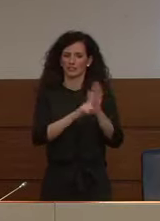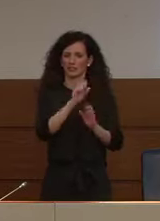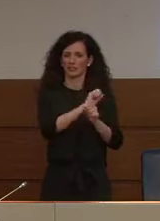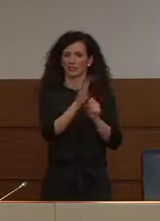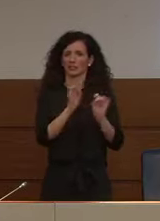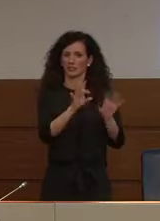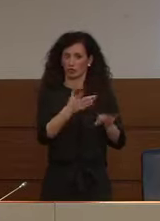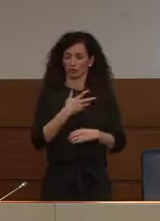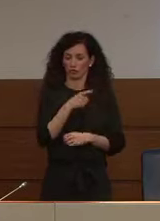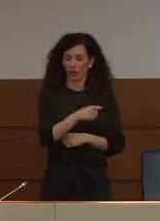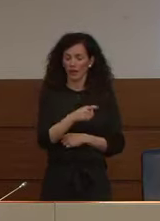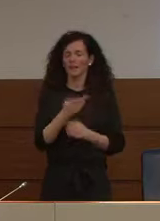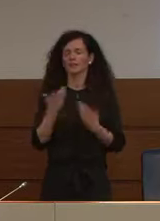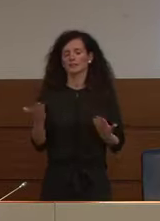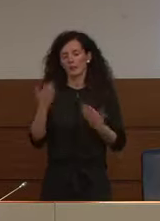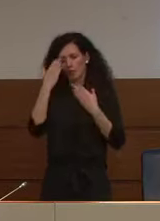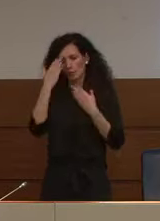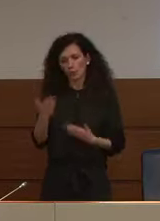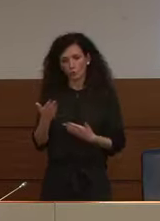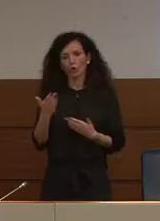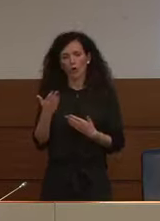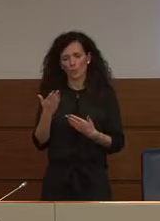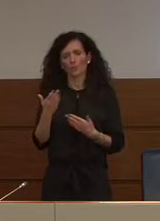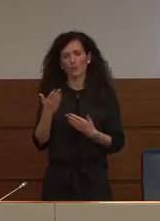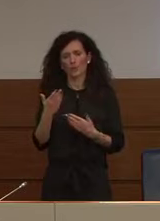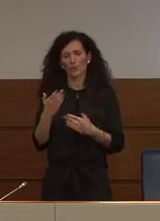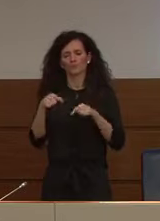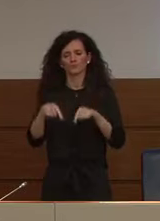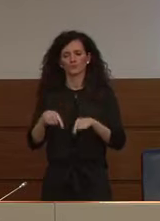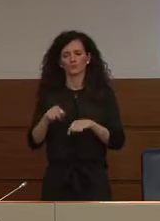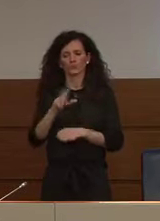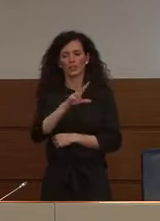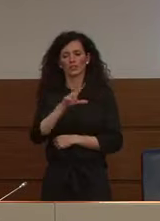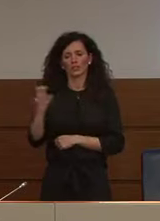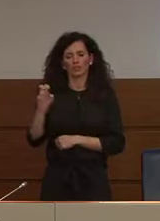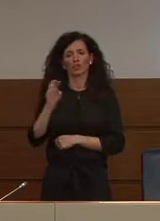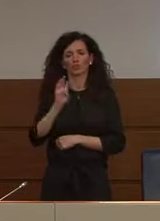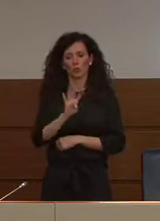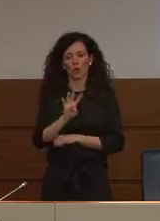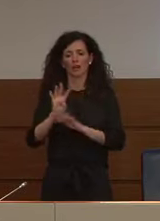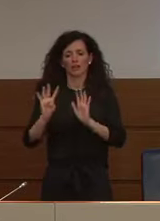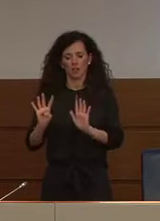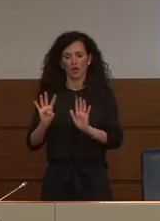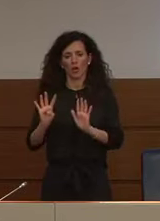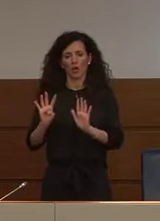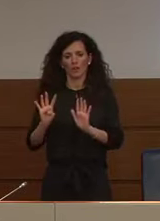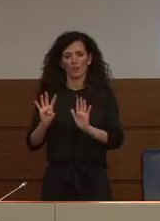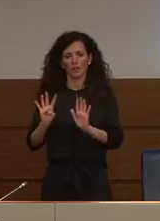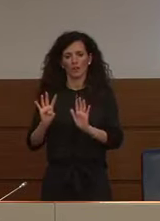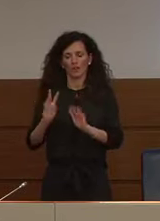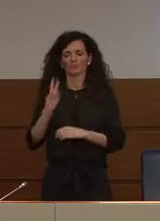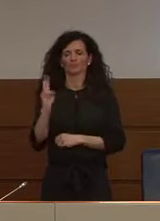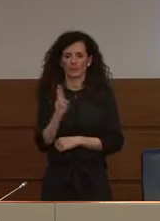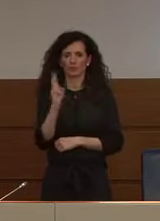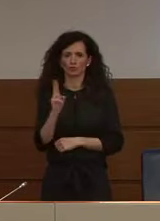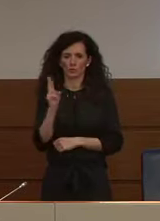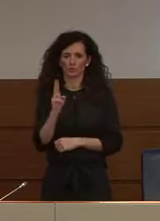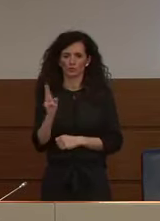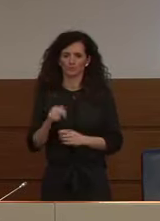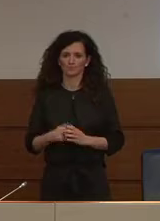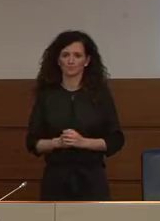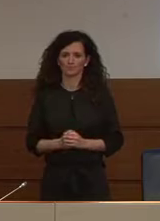registriamo purtroppo anche oggi 349 deceduti.